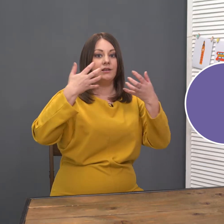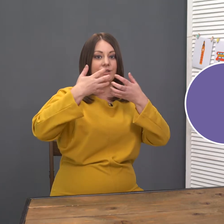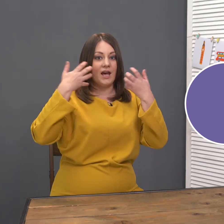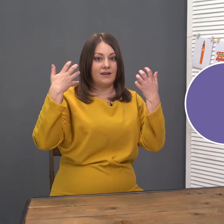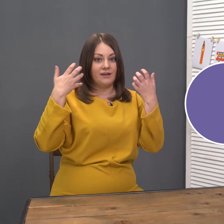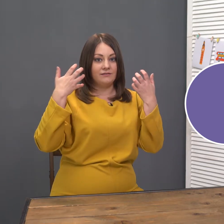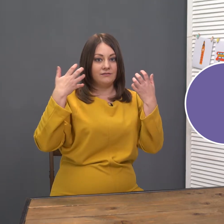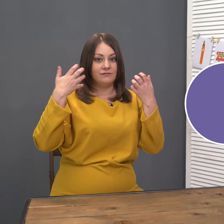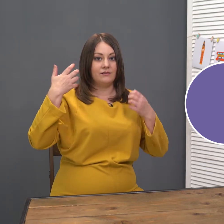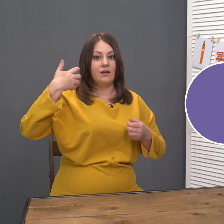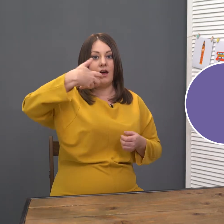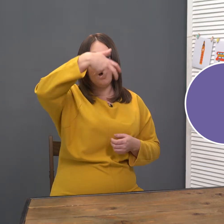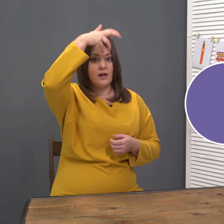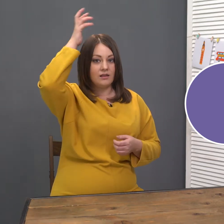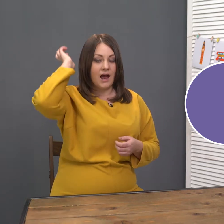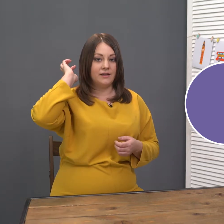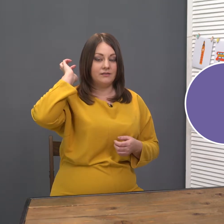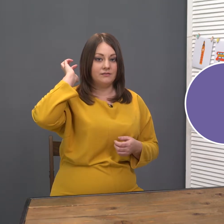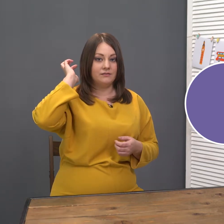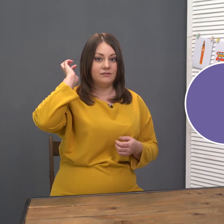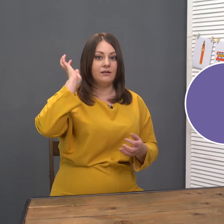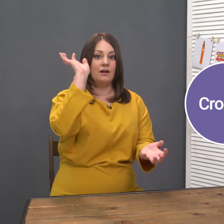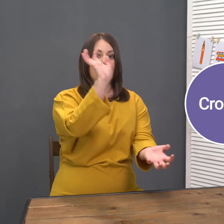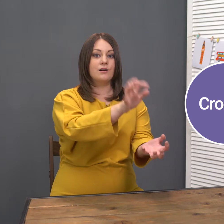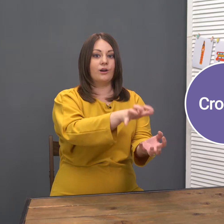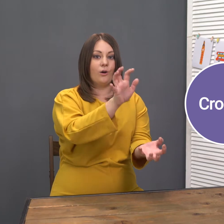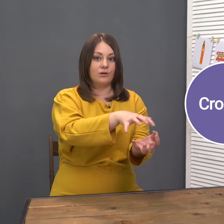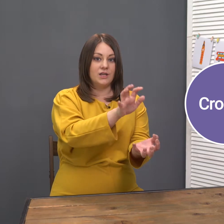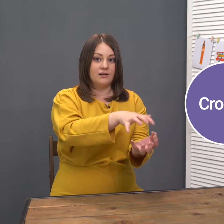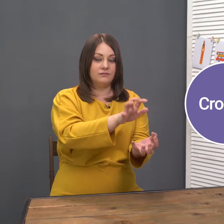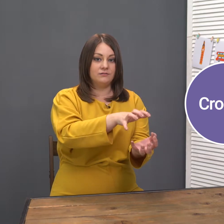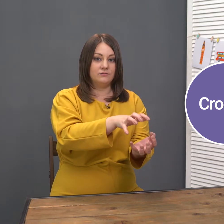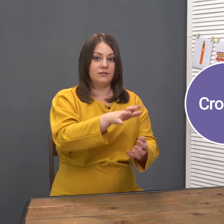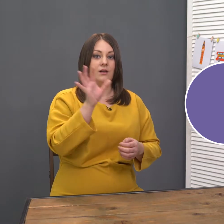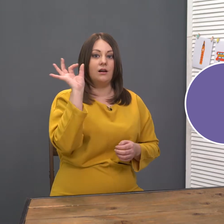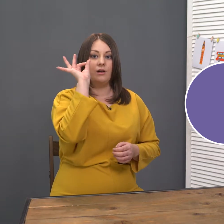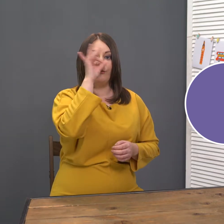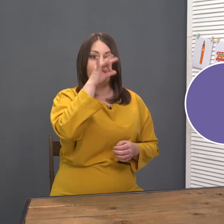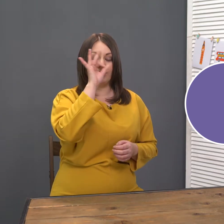Tiger. Lion. Crocodile. Fox.